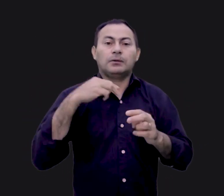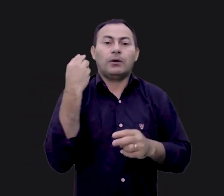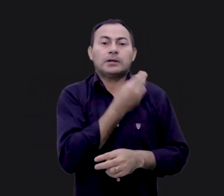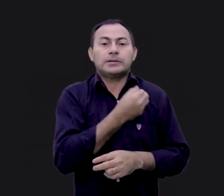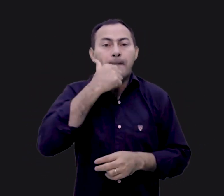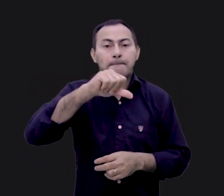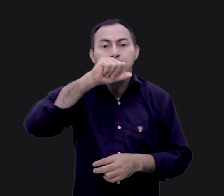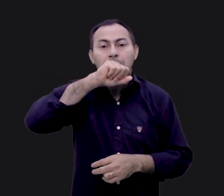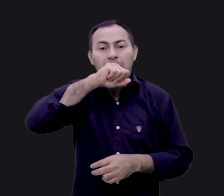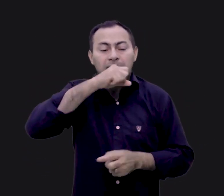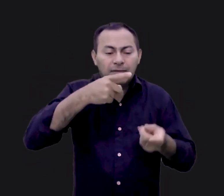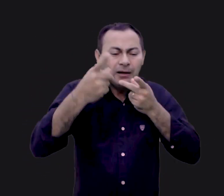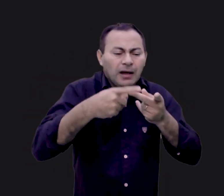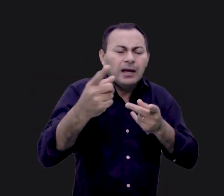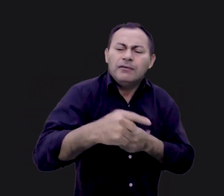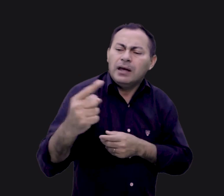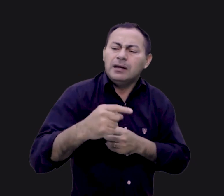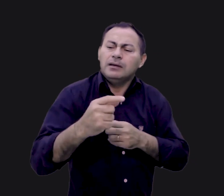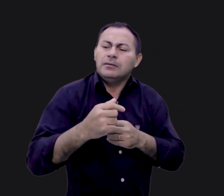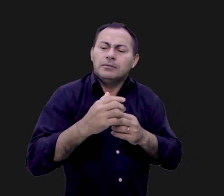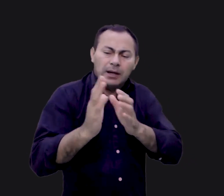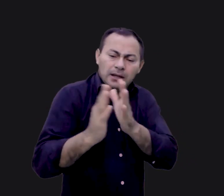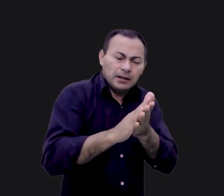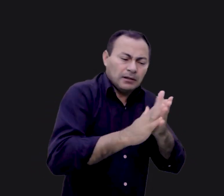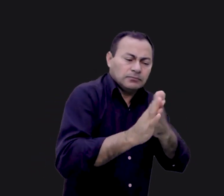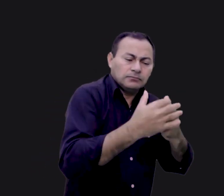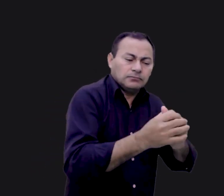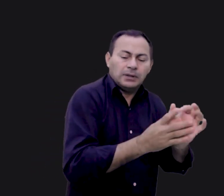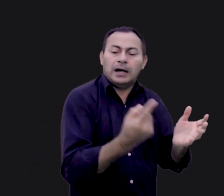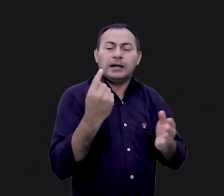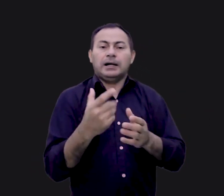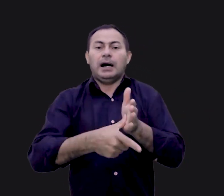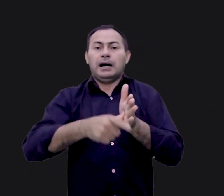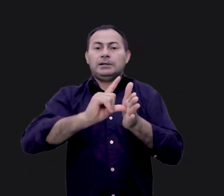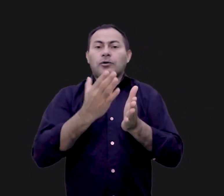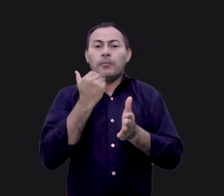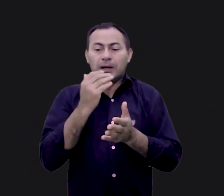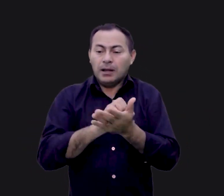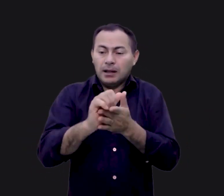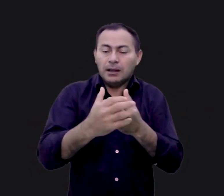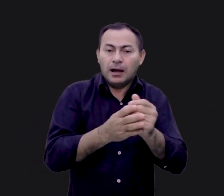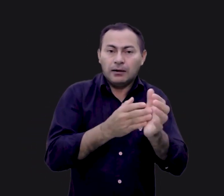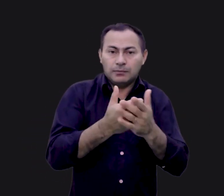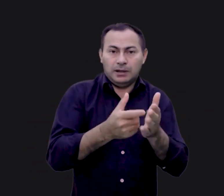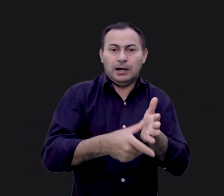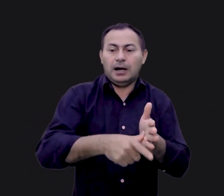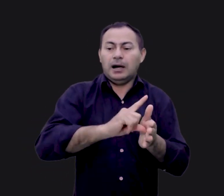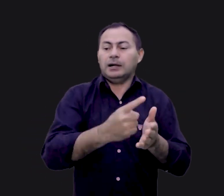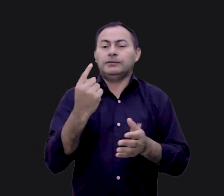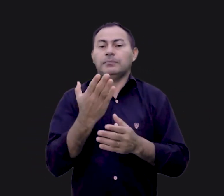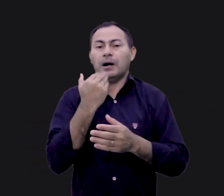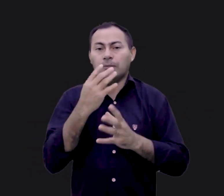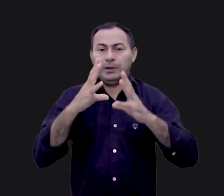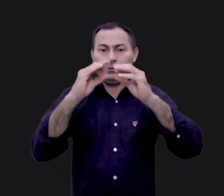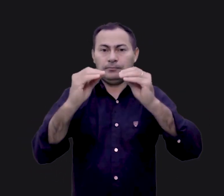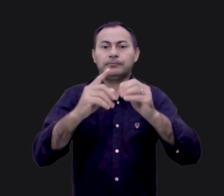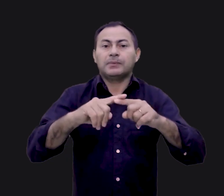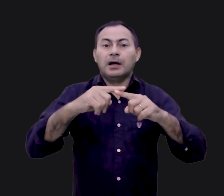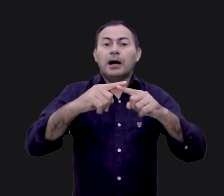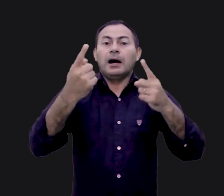dizia quando éramos crianças. Ei, lavem suas mãos antes de virem para a mesa. Lave-as antes de você vir para o jantar. Antes de você